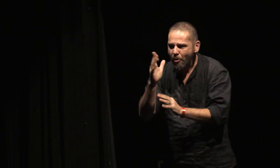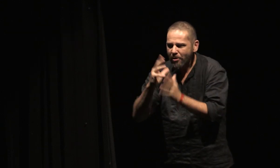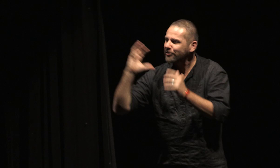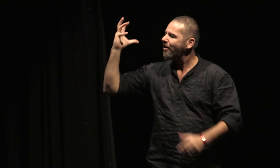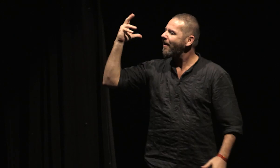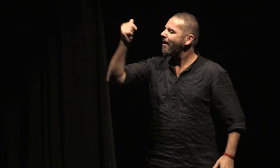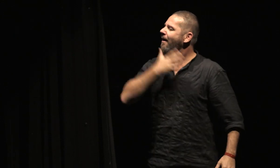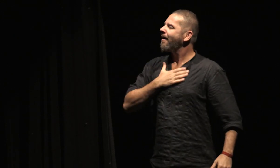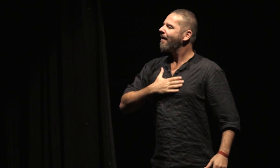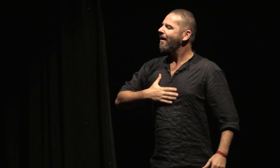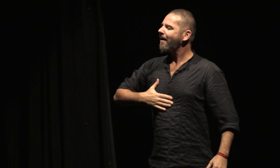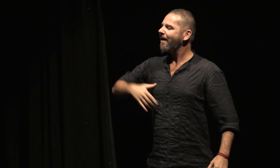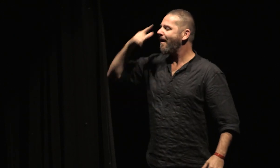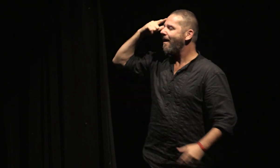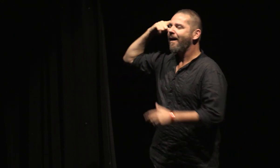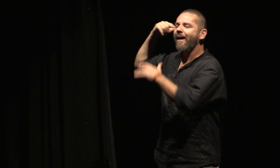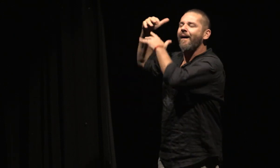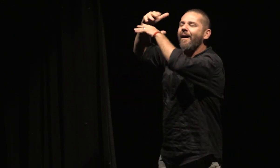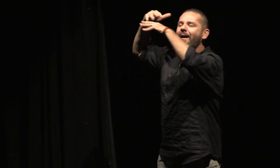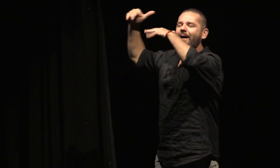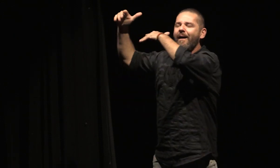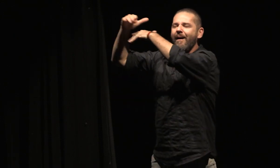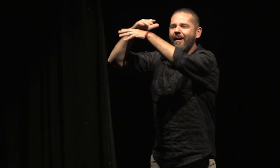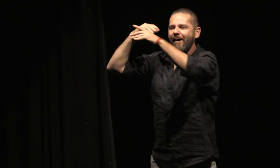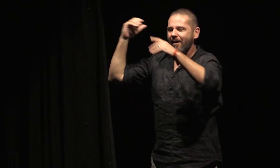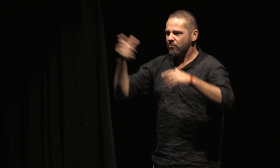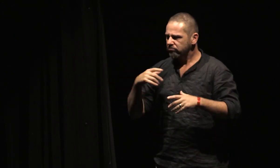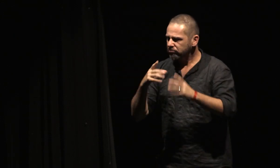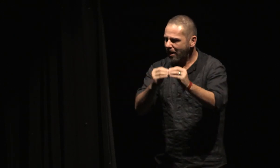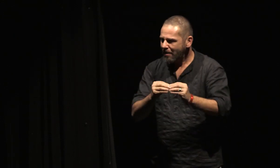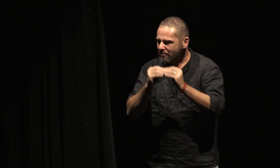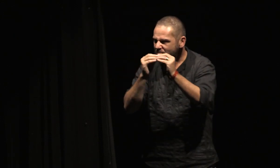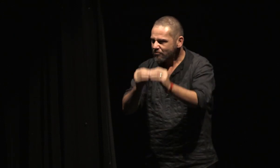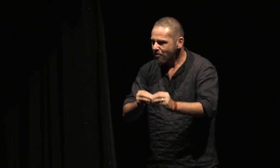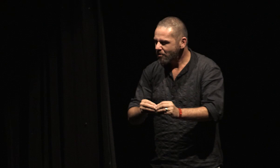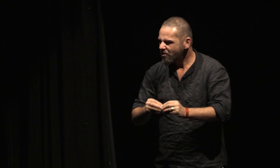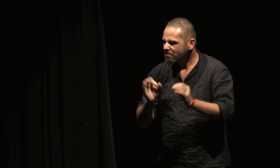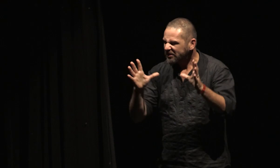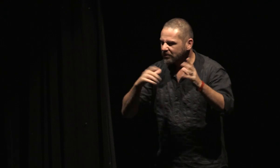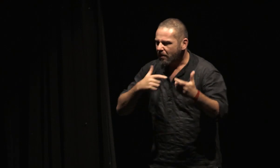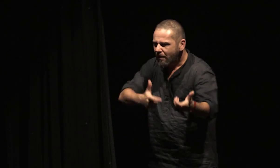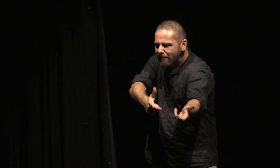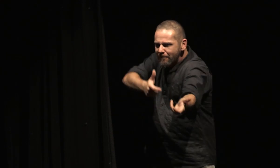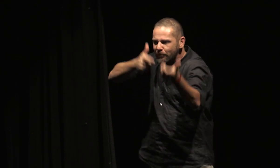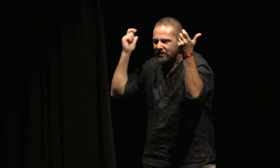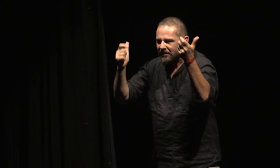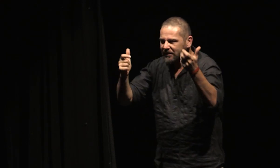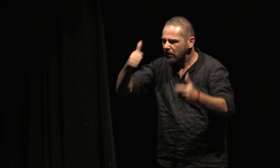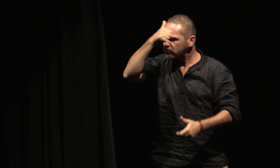Ma voix à l'amour est un fusil. Des fêtes revenus de vestiges anciens, le silence d'une statue antique, d'époque et d'origine